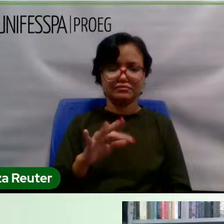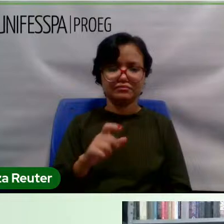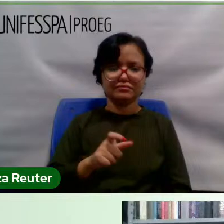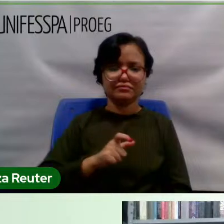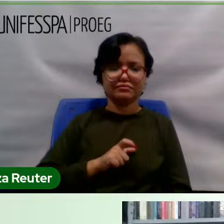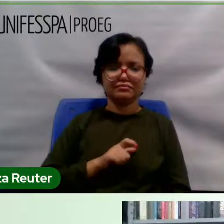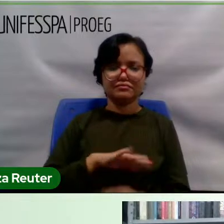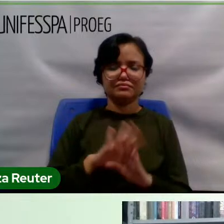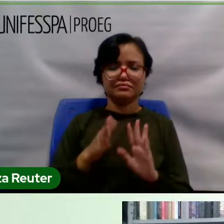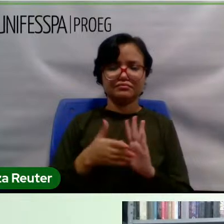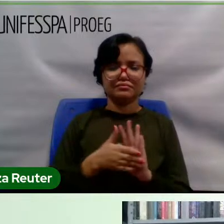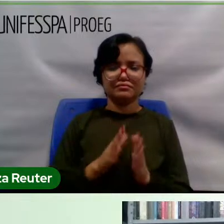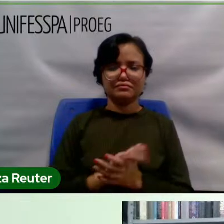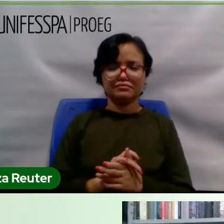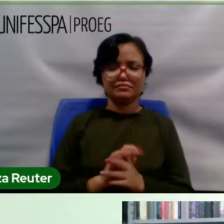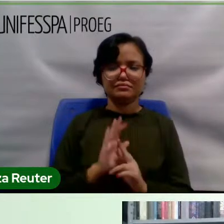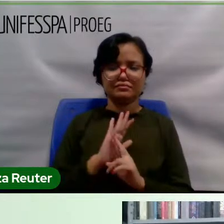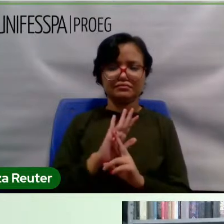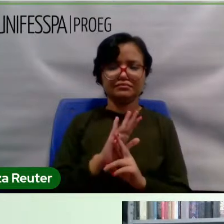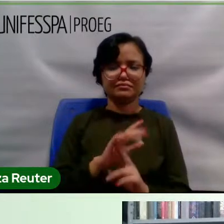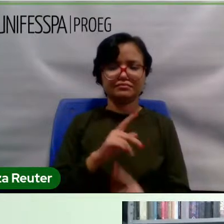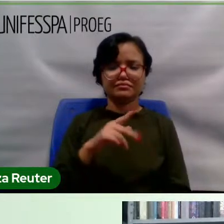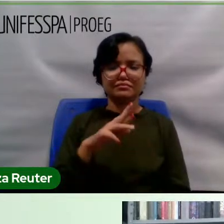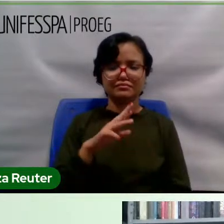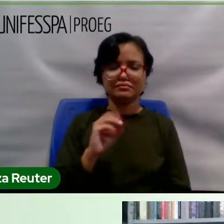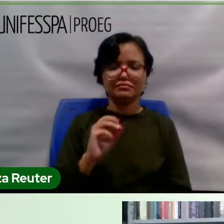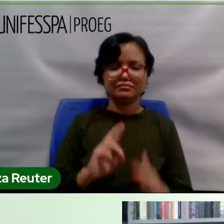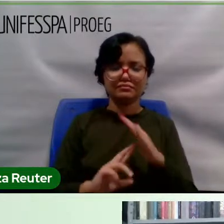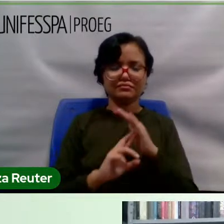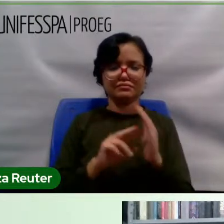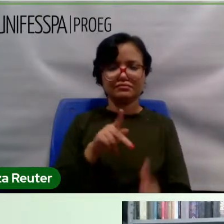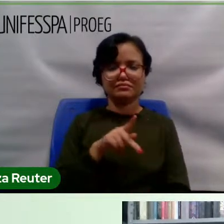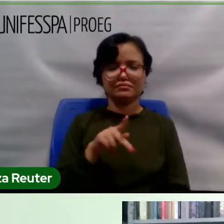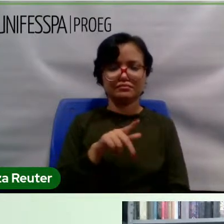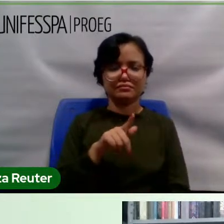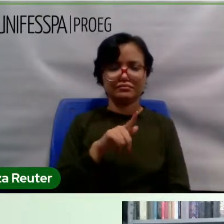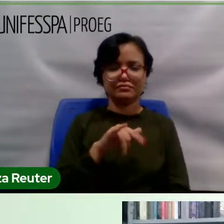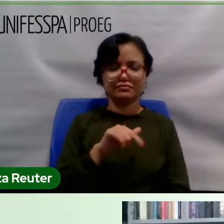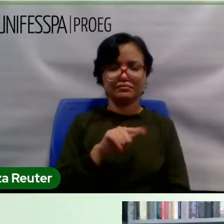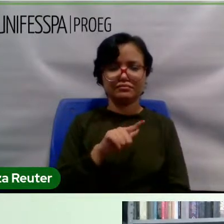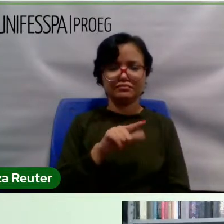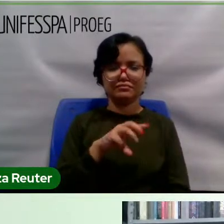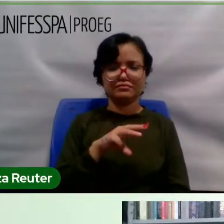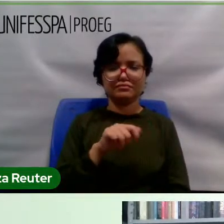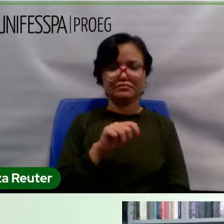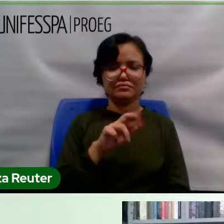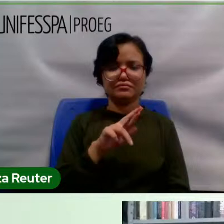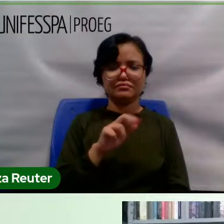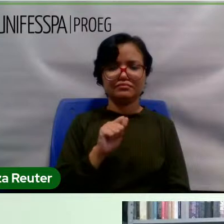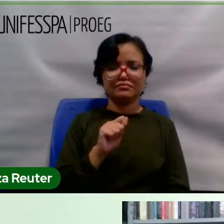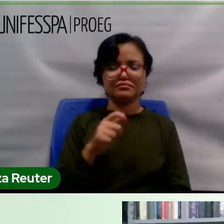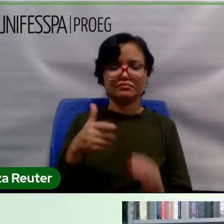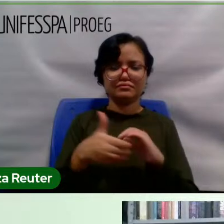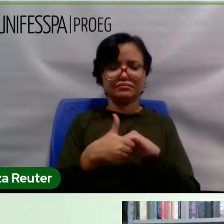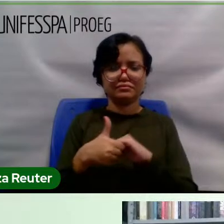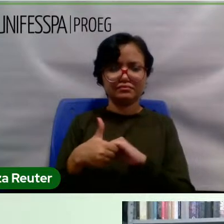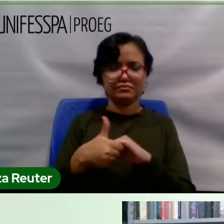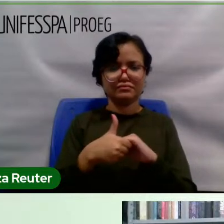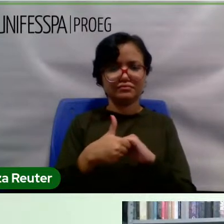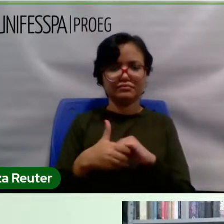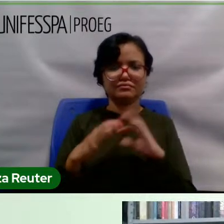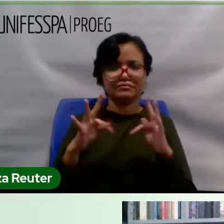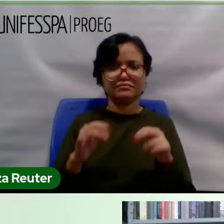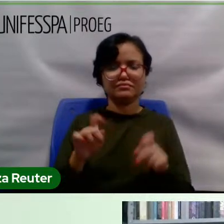nossa pró-reitora, a professora Gilmara, Regina Lima, eu cumprimento todos os